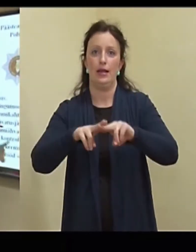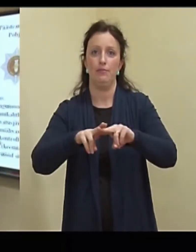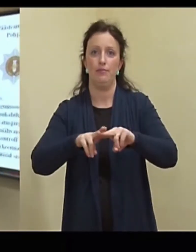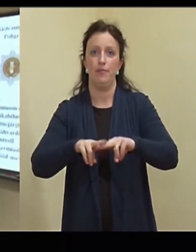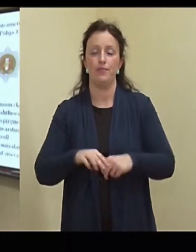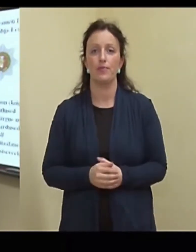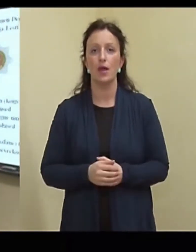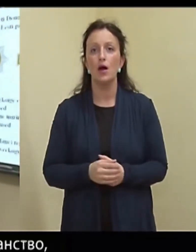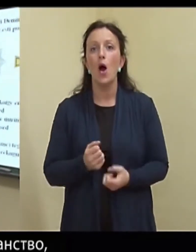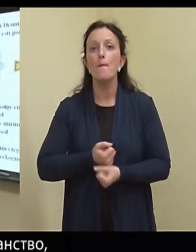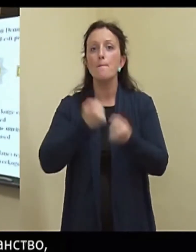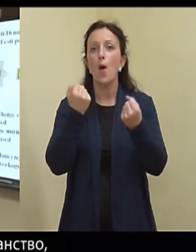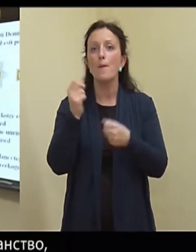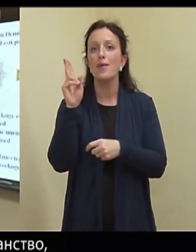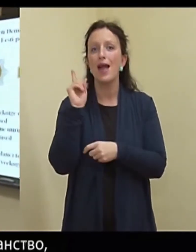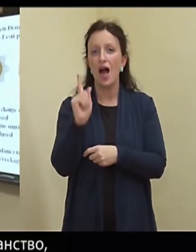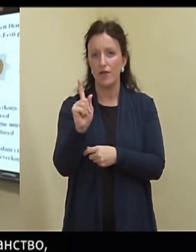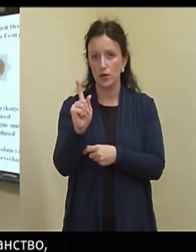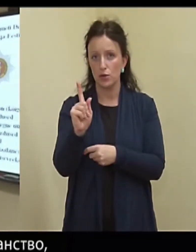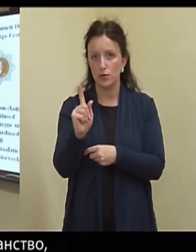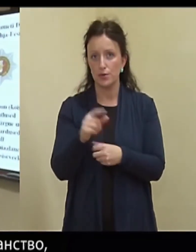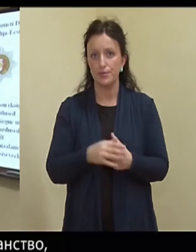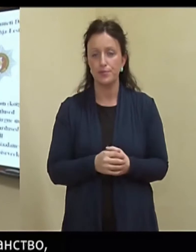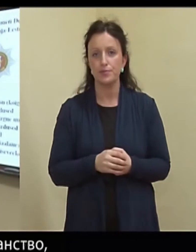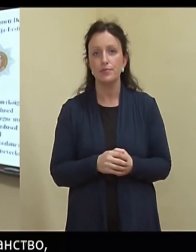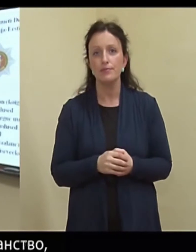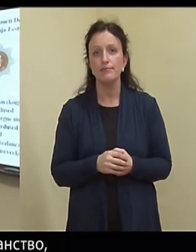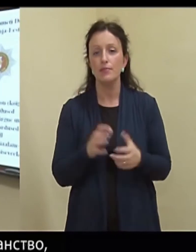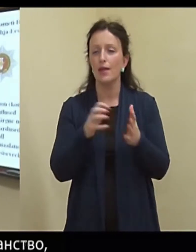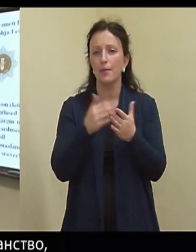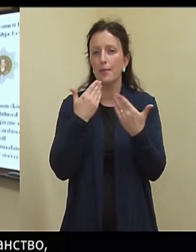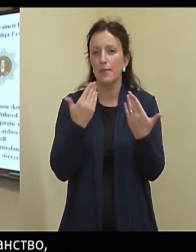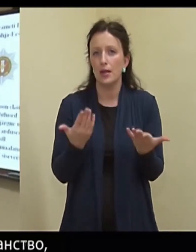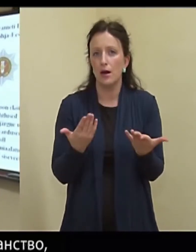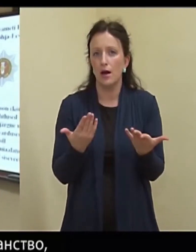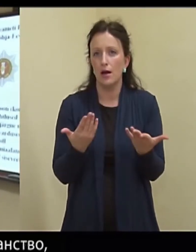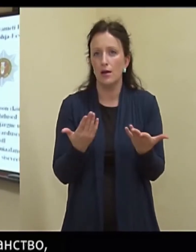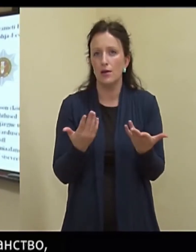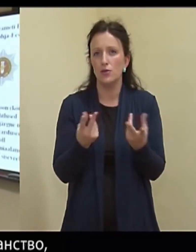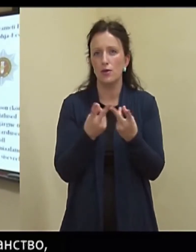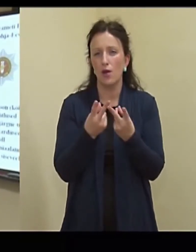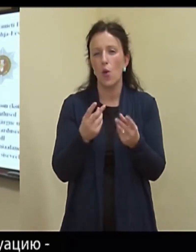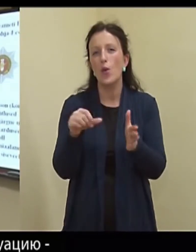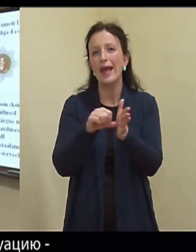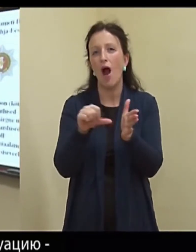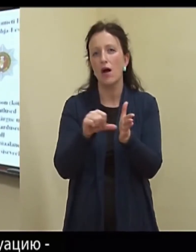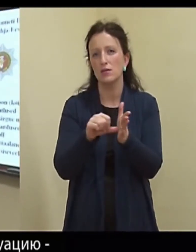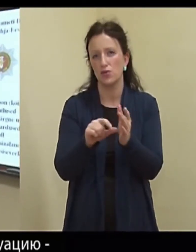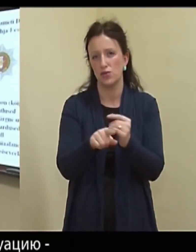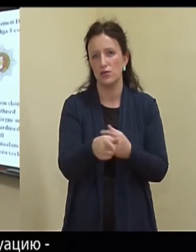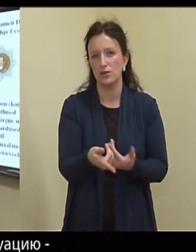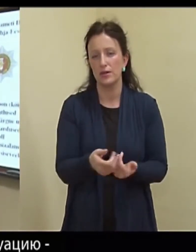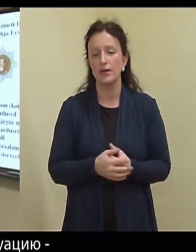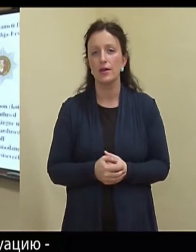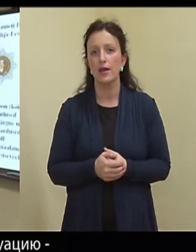Pommi ähvardused. Pommi ähvardus on siis, noh, tegelikult pigem see kuli kaansus, kus inimene